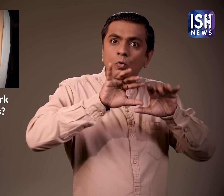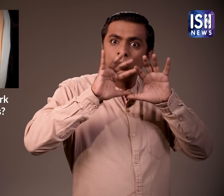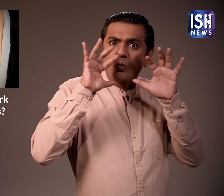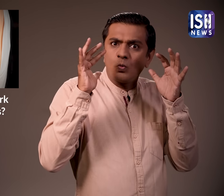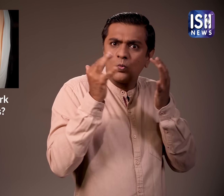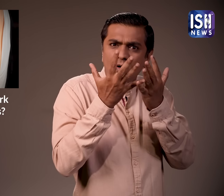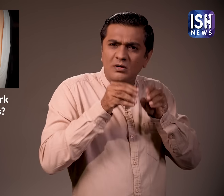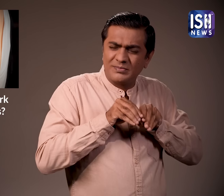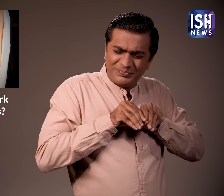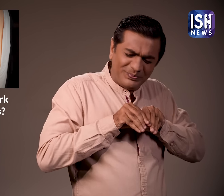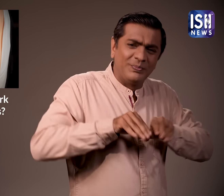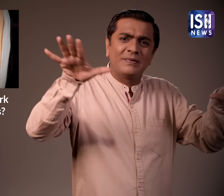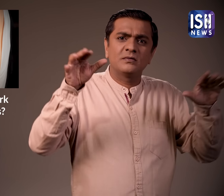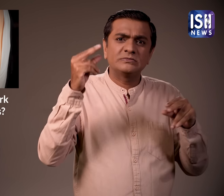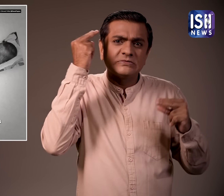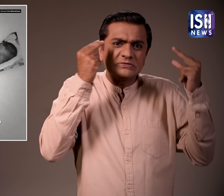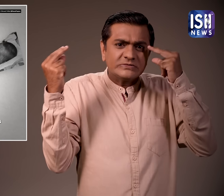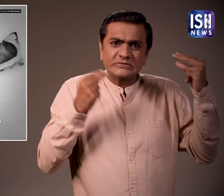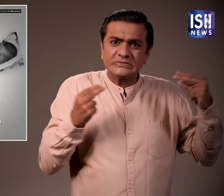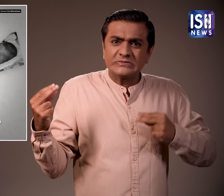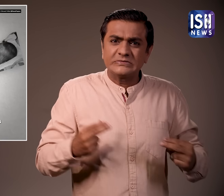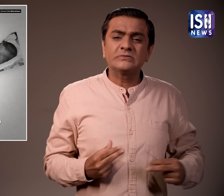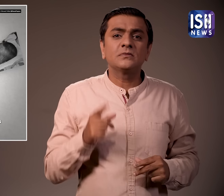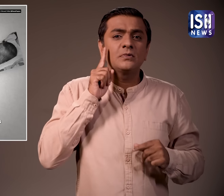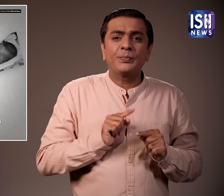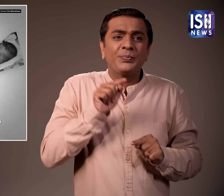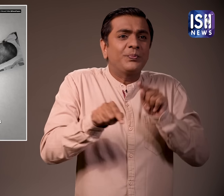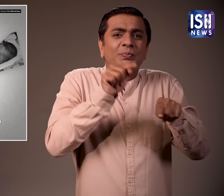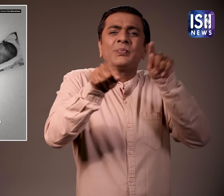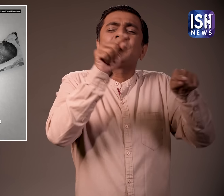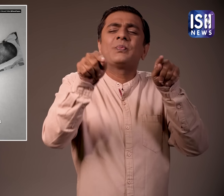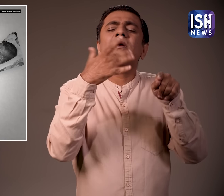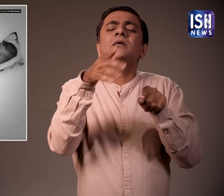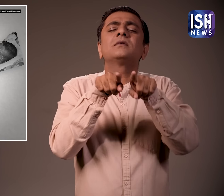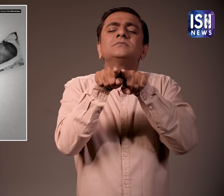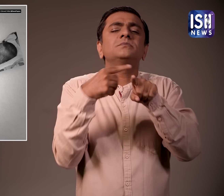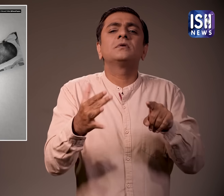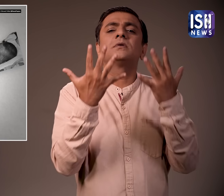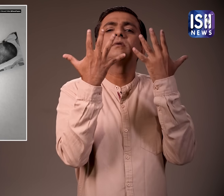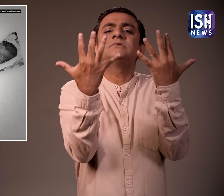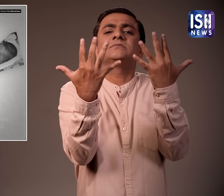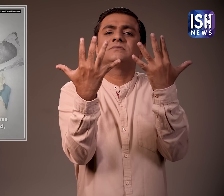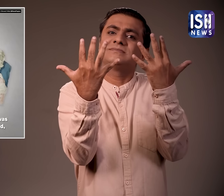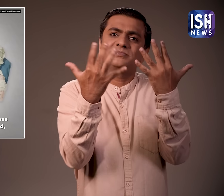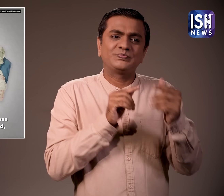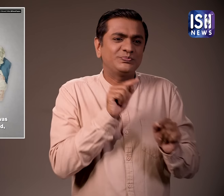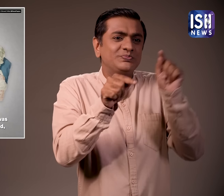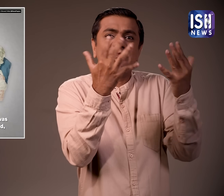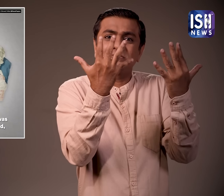दुनिया भर में फैल गया था जिससे आपके शरीर में फफोले पढ़ जाते थे दस में से तीन